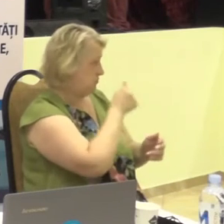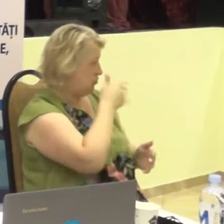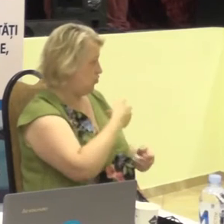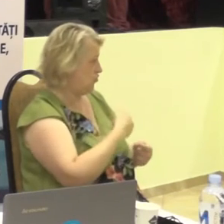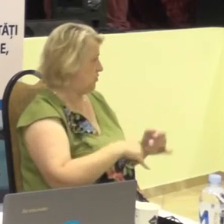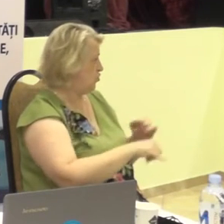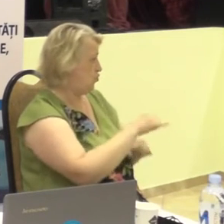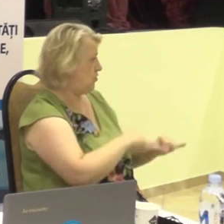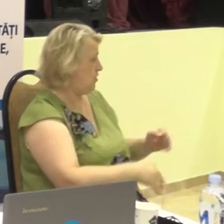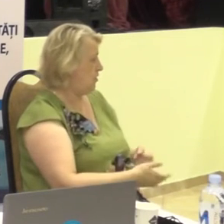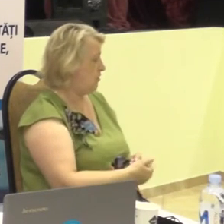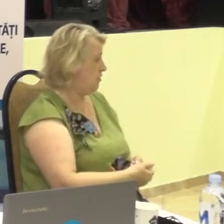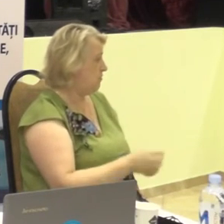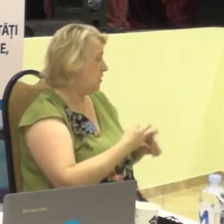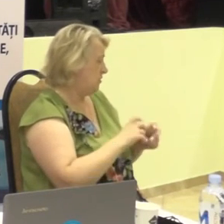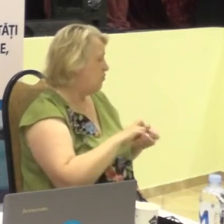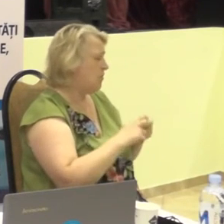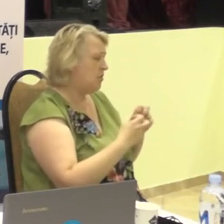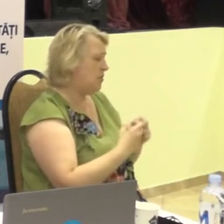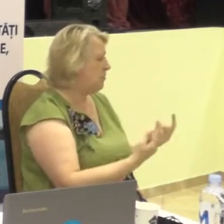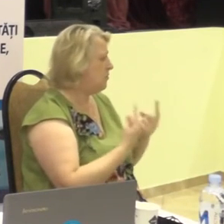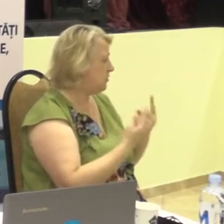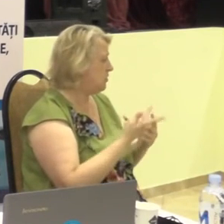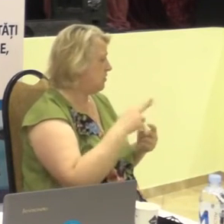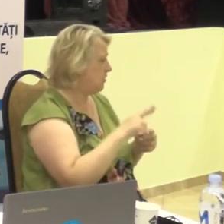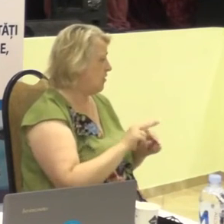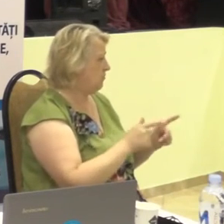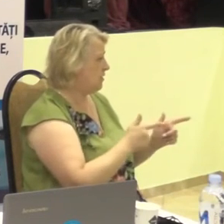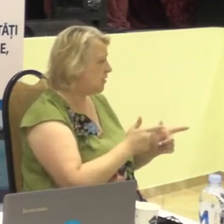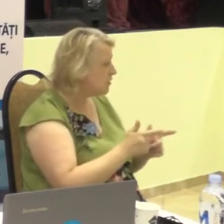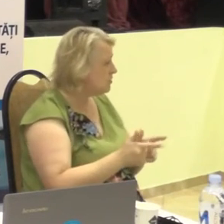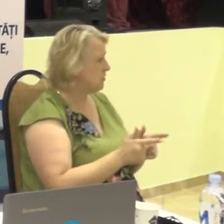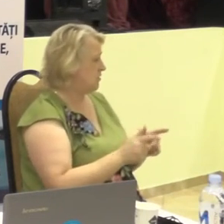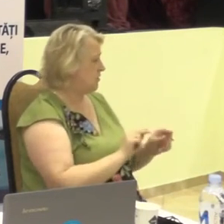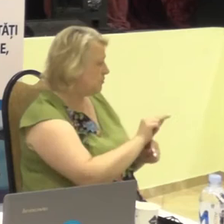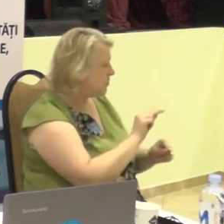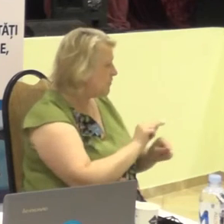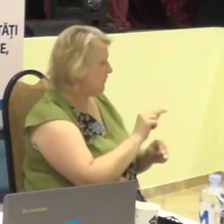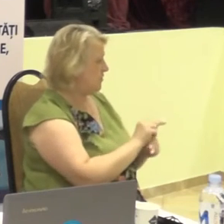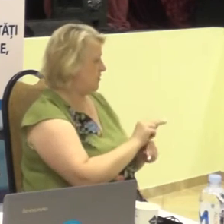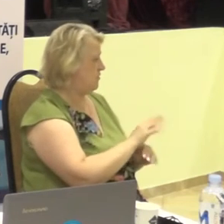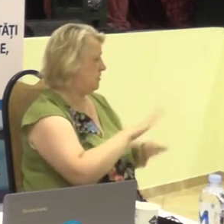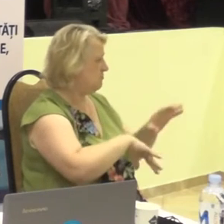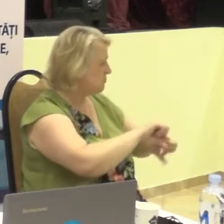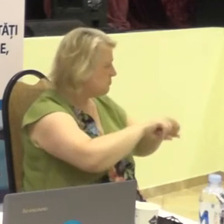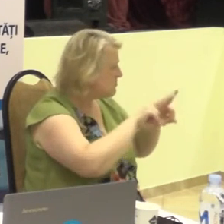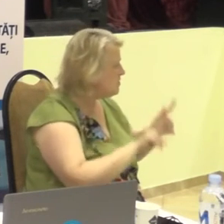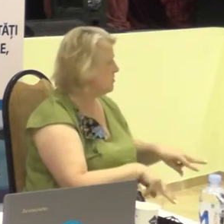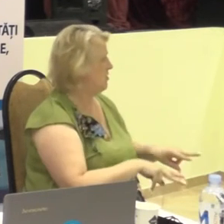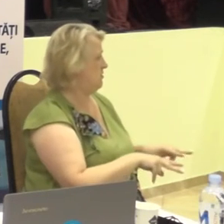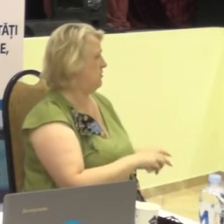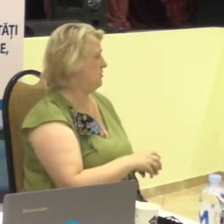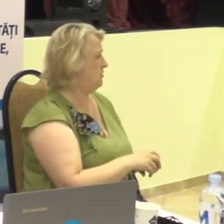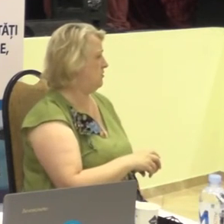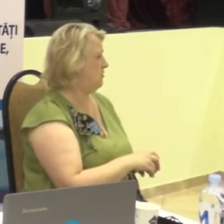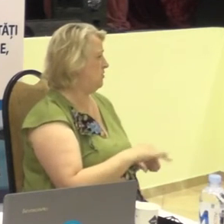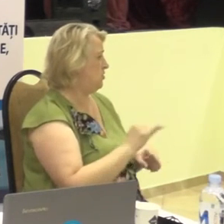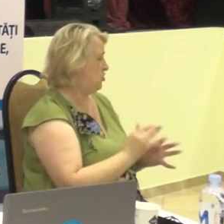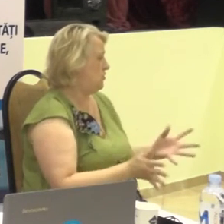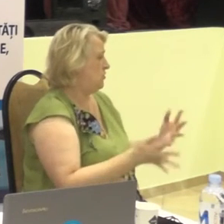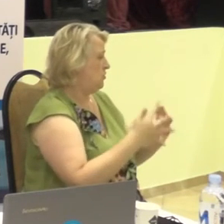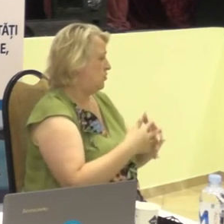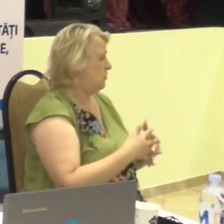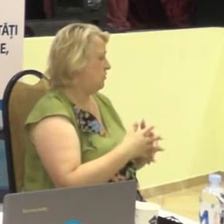problemă foarte significativă pentru pregătirea profesională și integrarea în